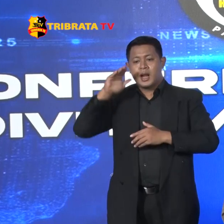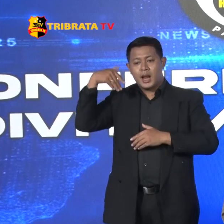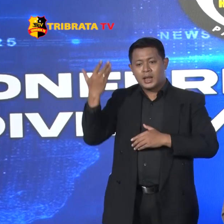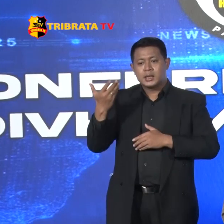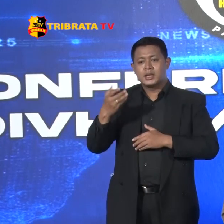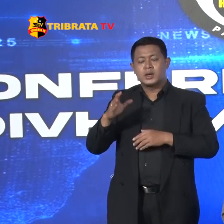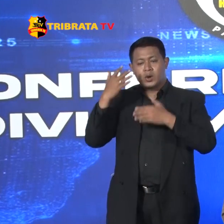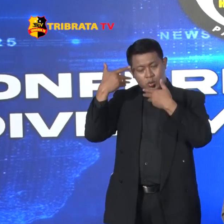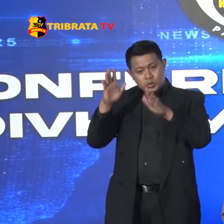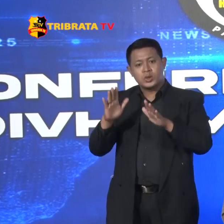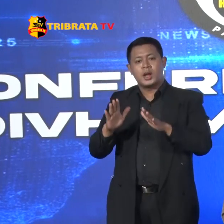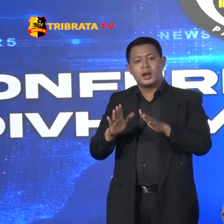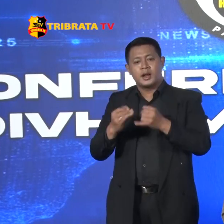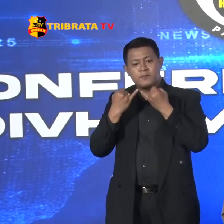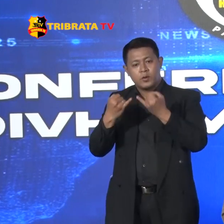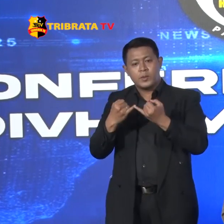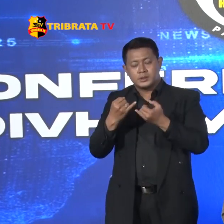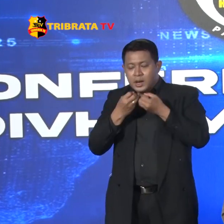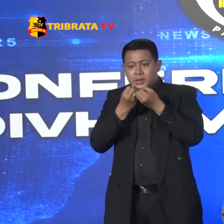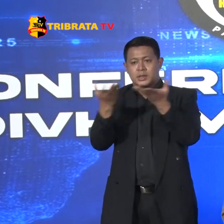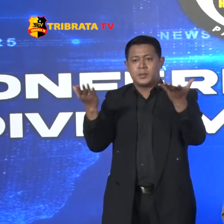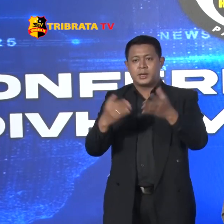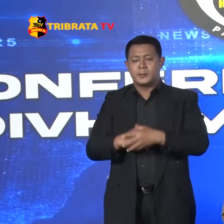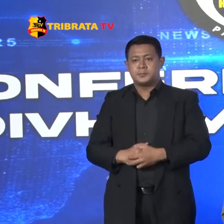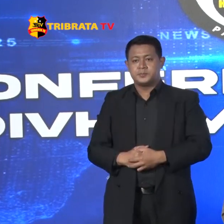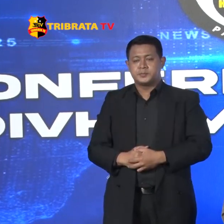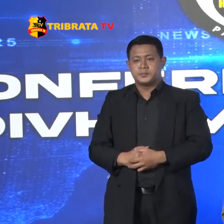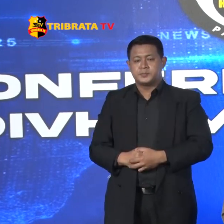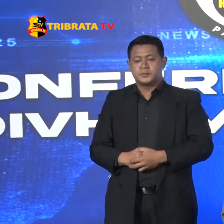Sudah Ada Update Nya Akan Kami Sampaikan Ya